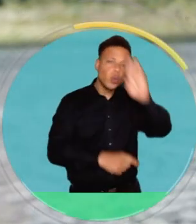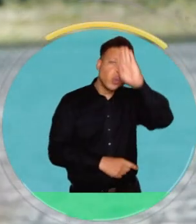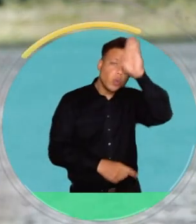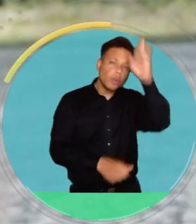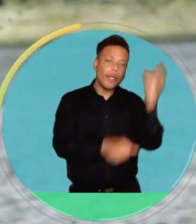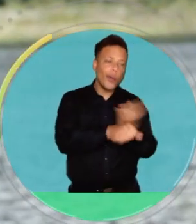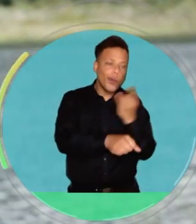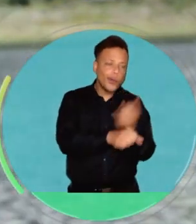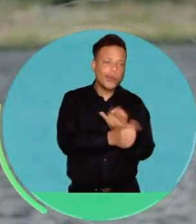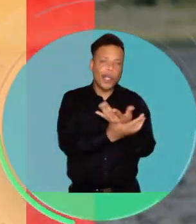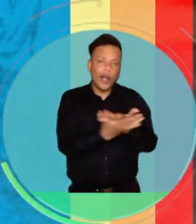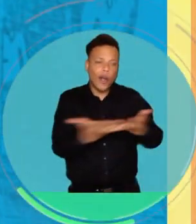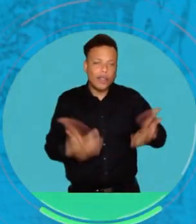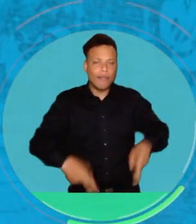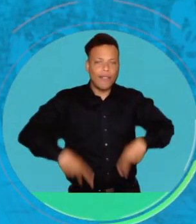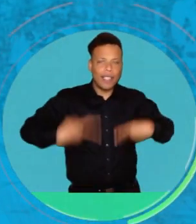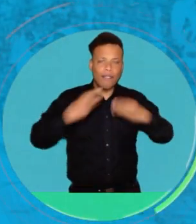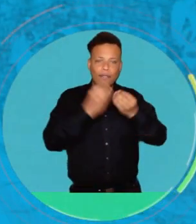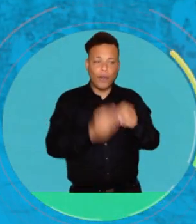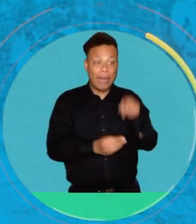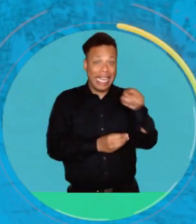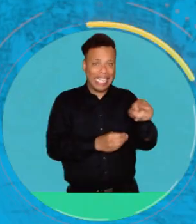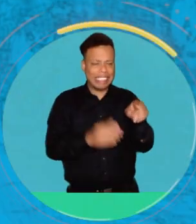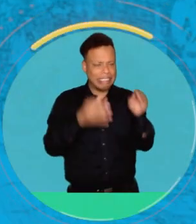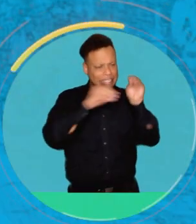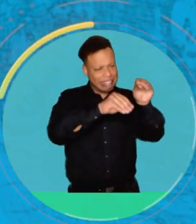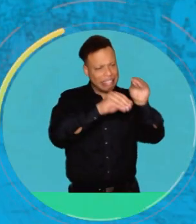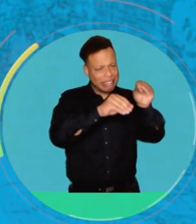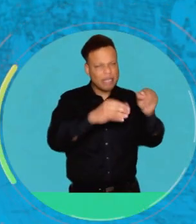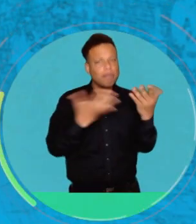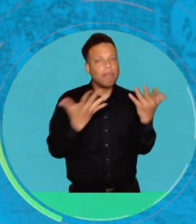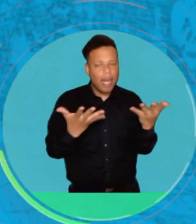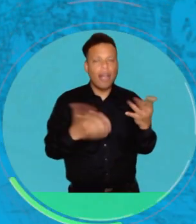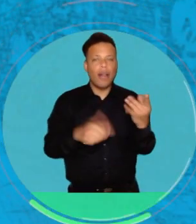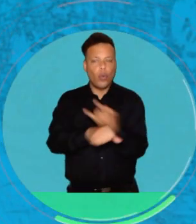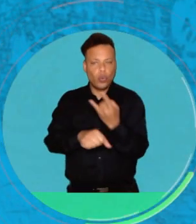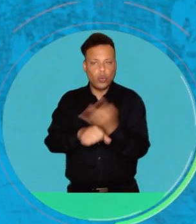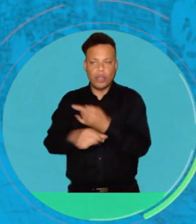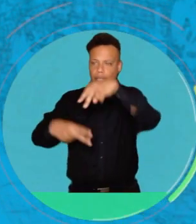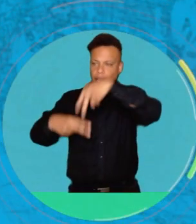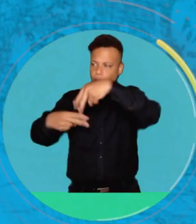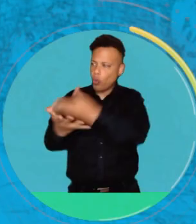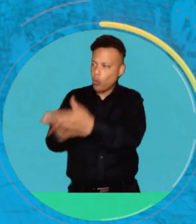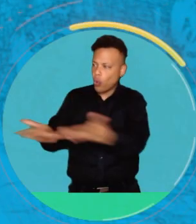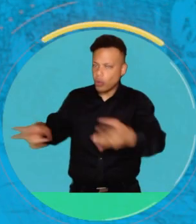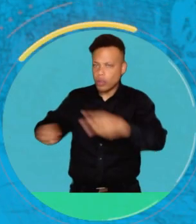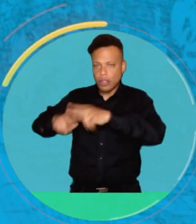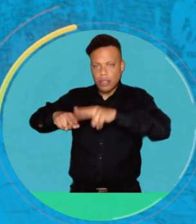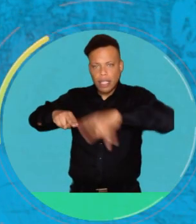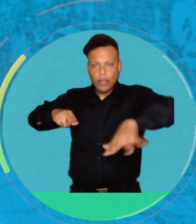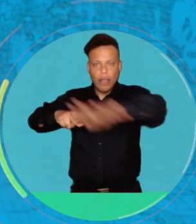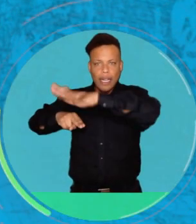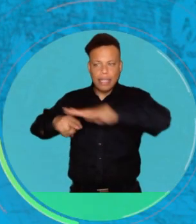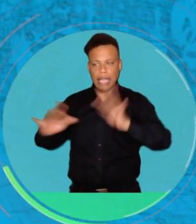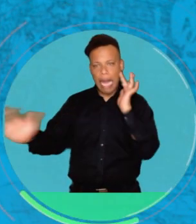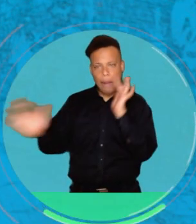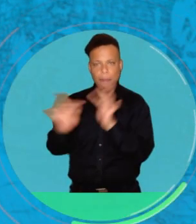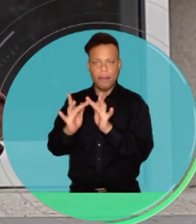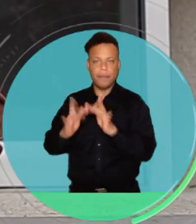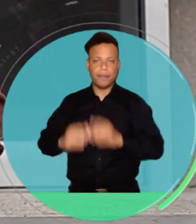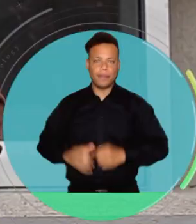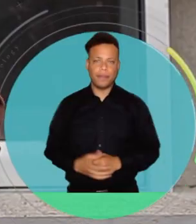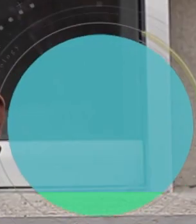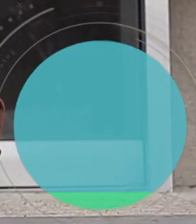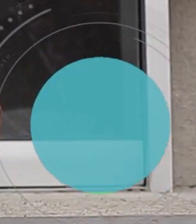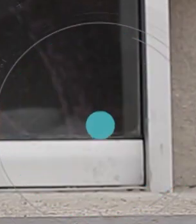hábitos y estilos de vida, tratando de gestionar de manera eficiente los recursos disponibles durante su consumo.